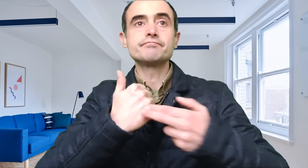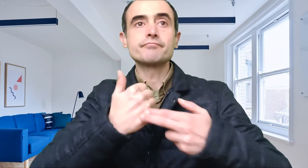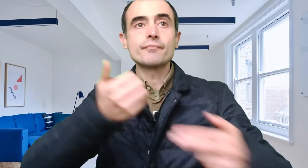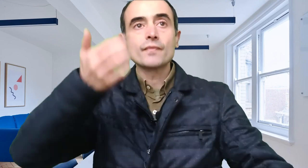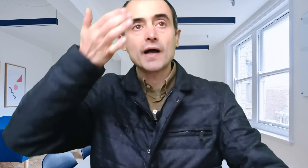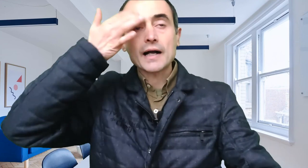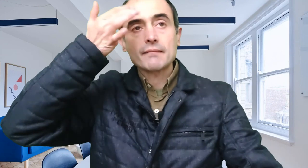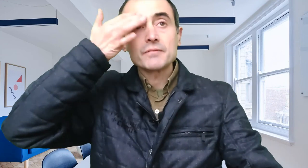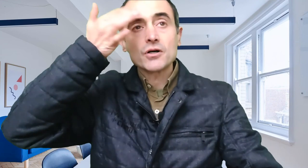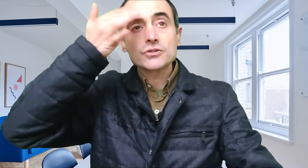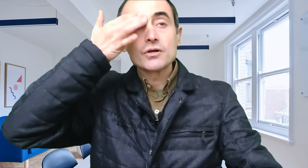acabamos